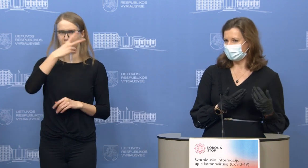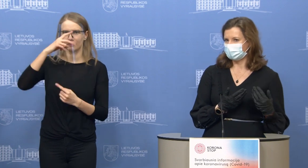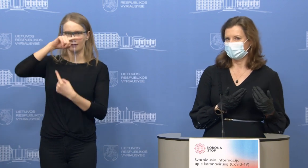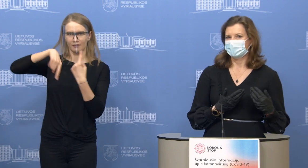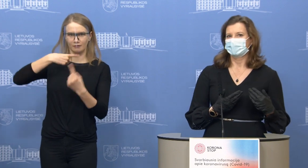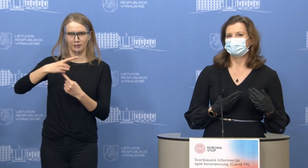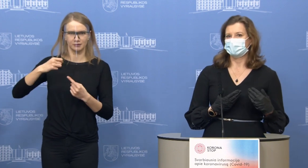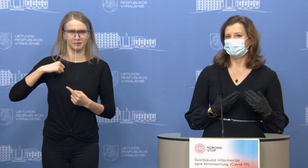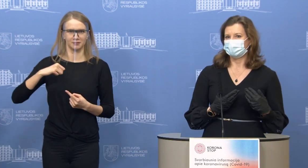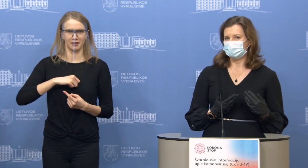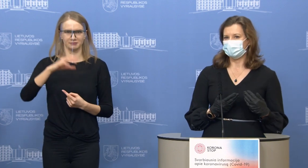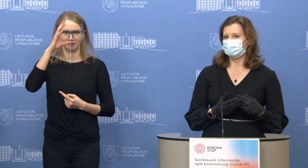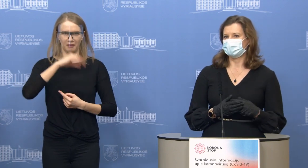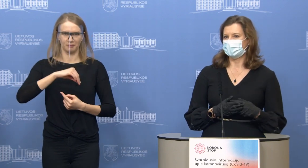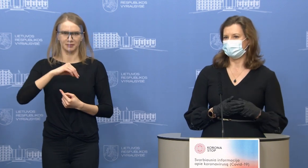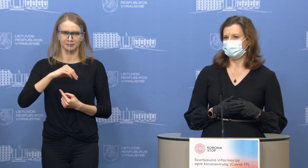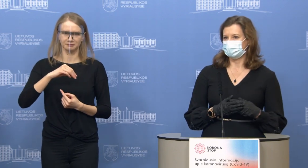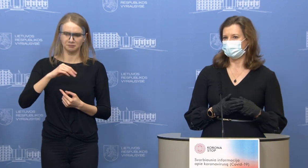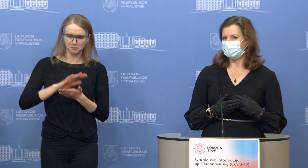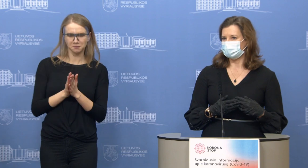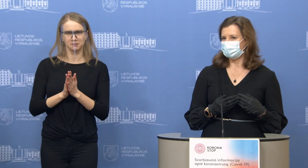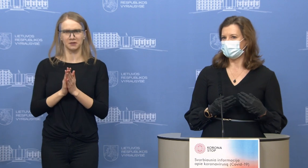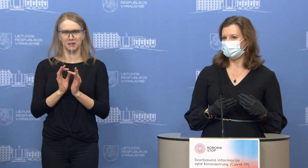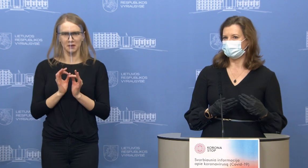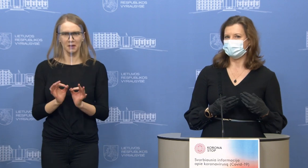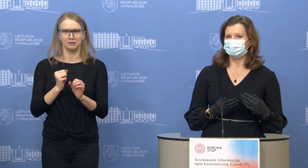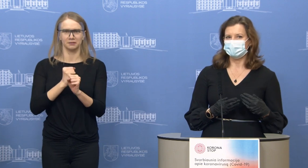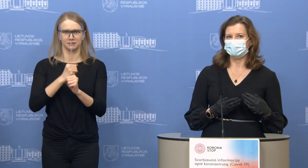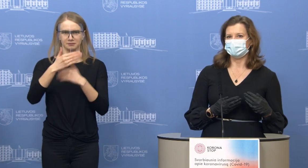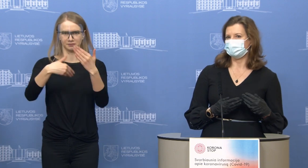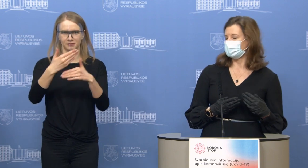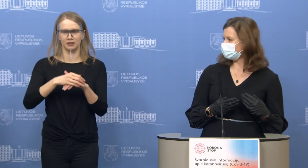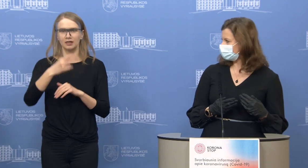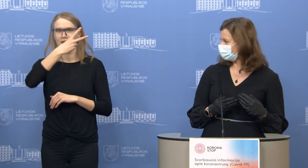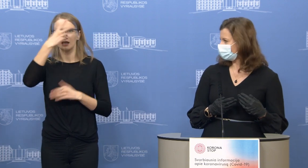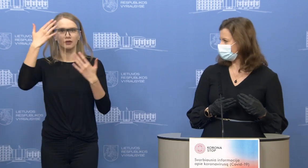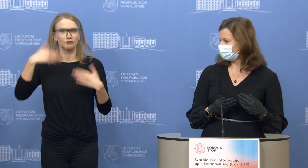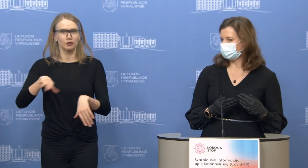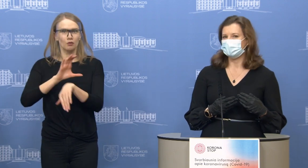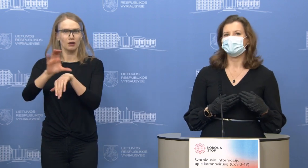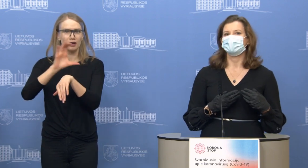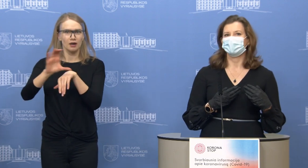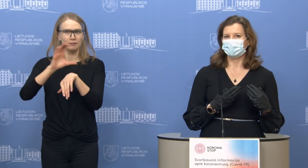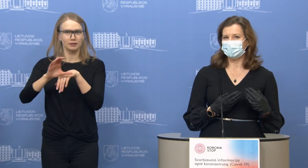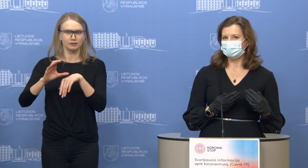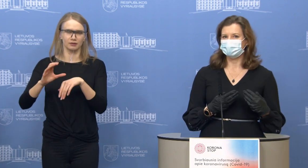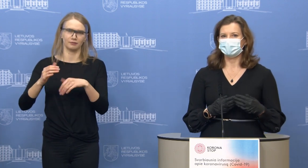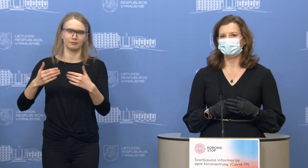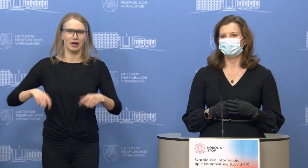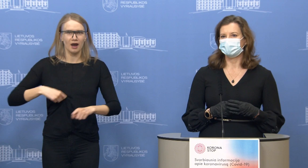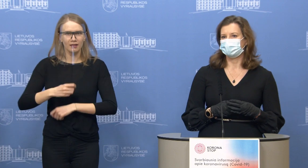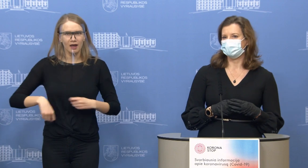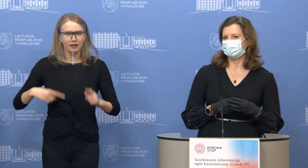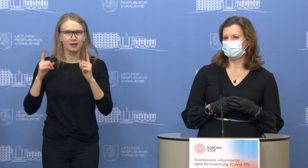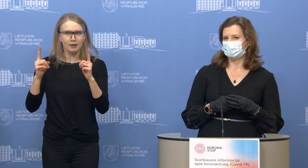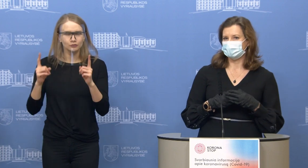prisitaiko prie šios situacijos. Ir jau Lietuvoj pradedamos gaminti ir asmeninės apsaugos priemonės, kaip halatai, kurie